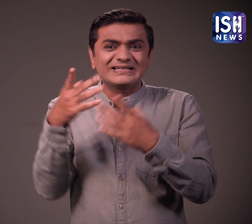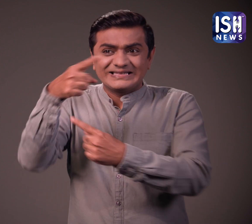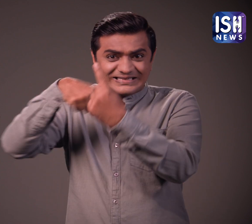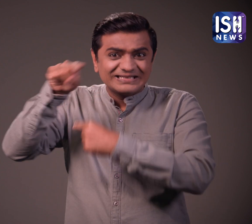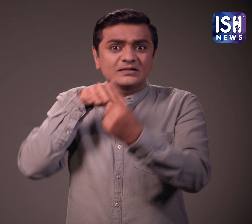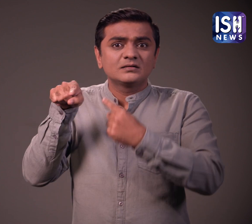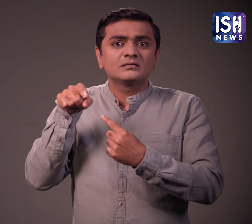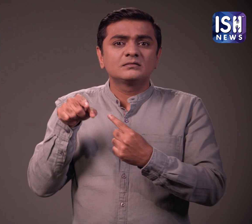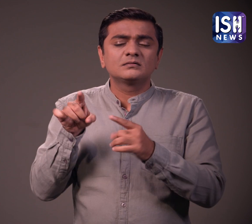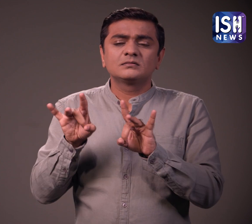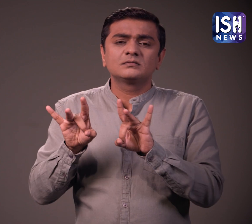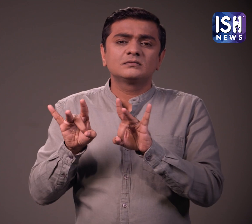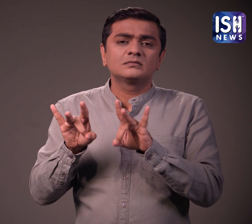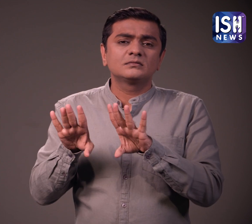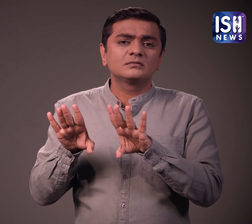पार्टी छोड़ कर भाजपा में शामिल हो गए